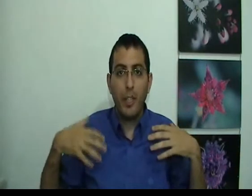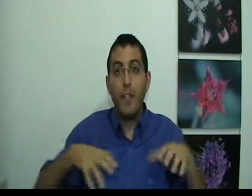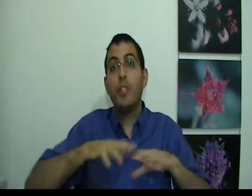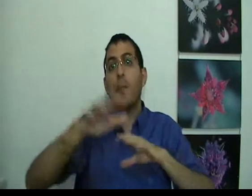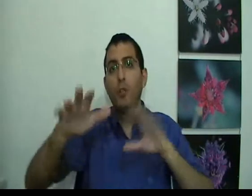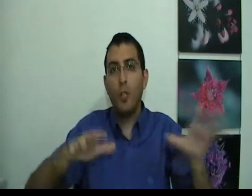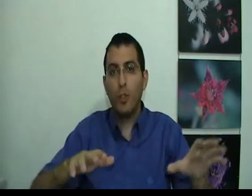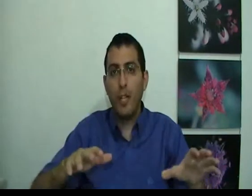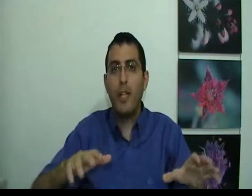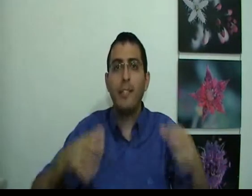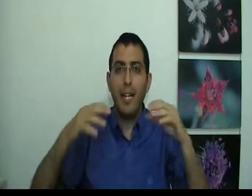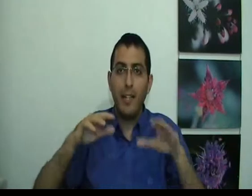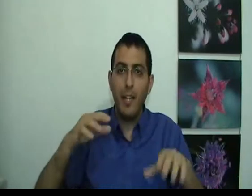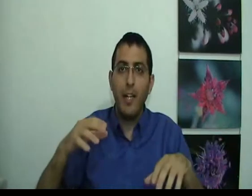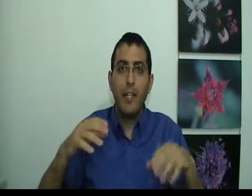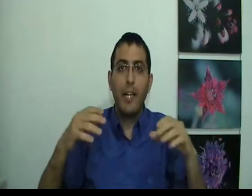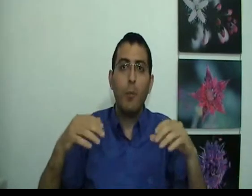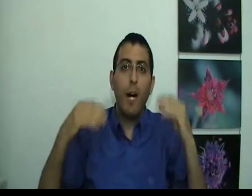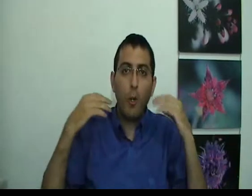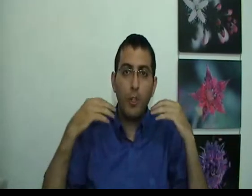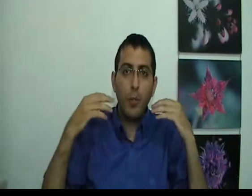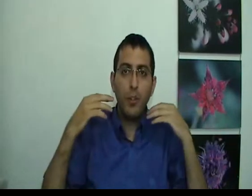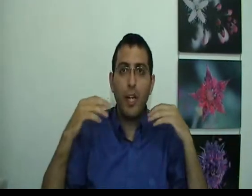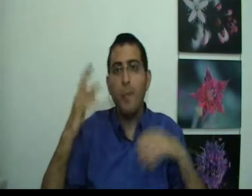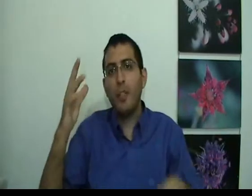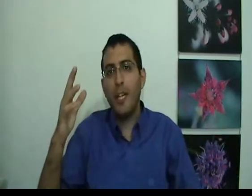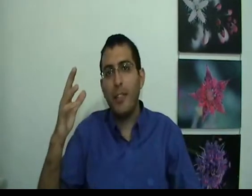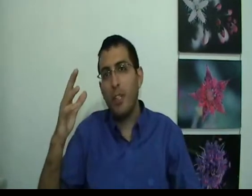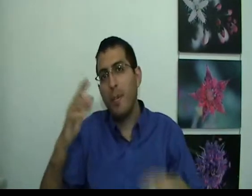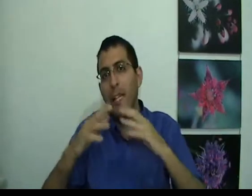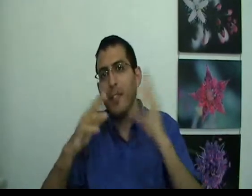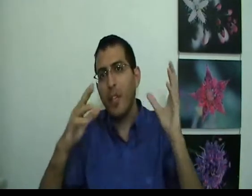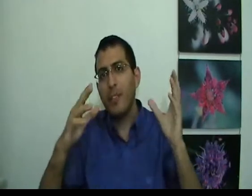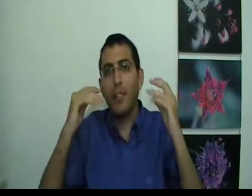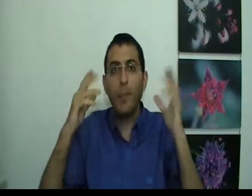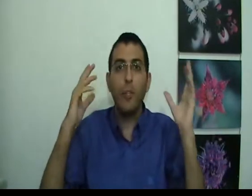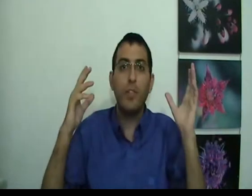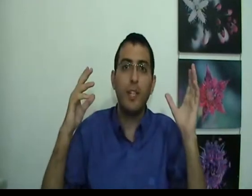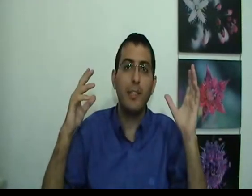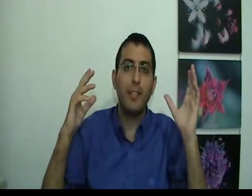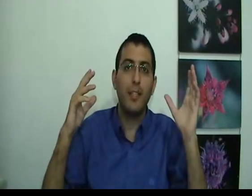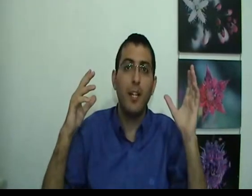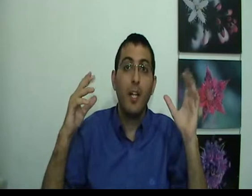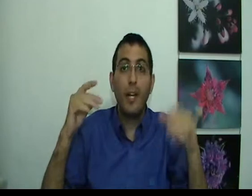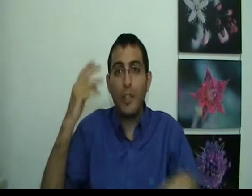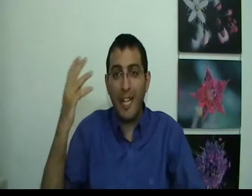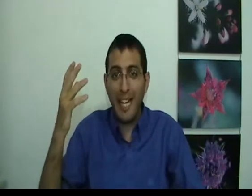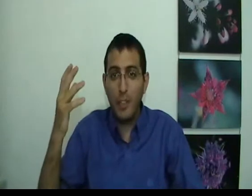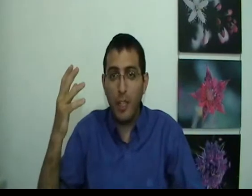ויש רמות שונות של אני כי זה אני נגיד לדוגמה הראש שלי הוא יותר אני מאשר היד שלי בלי יד אפשר להסתדר בלי ראשי אפשר להסתדר זאת אומרת שהיד שלי